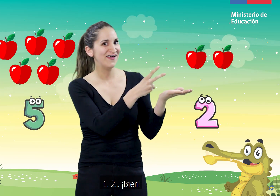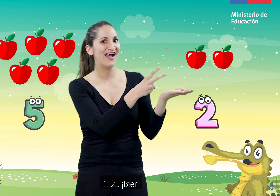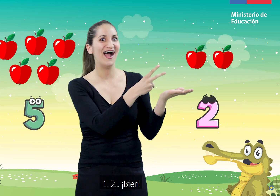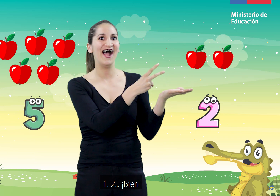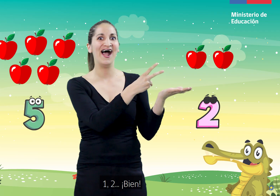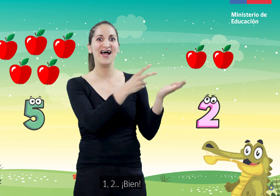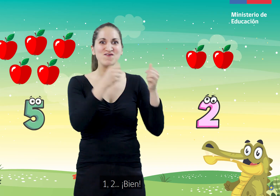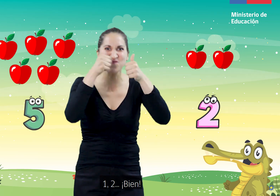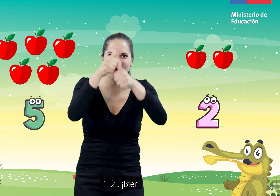¡Bien!